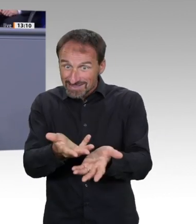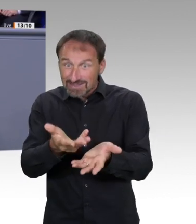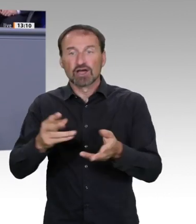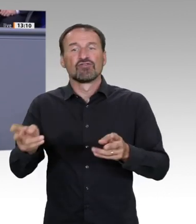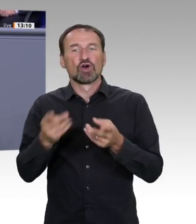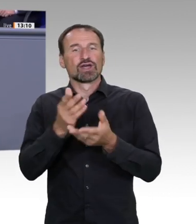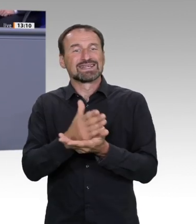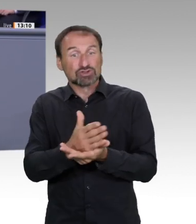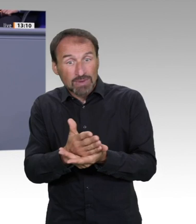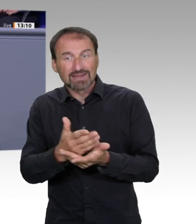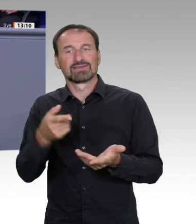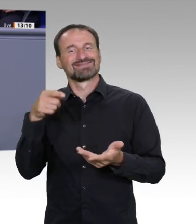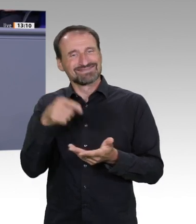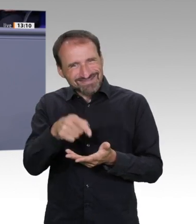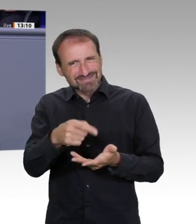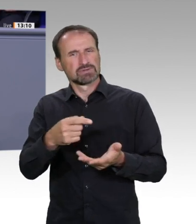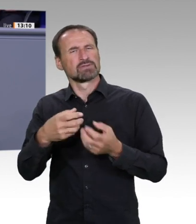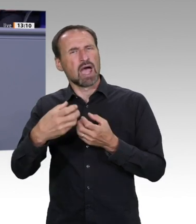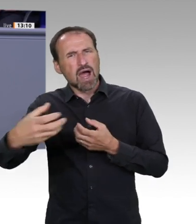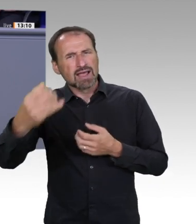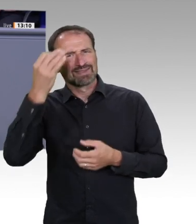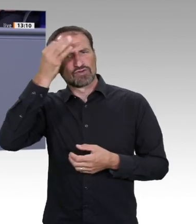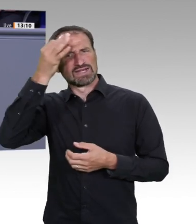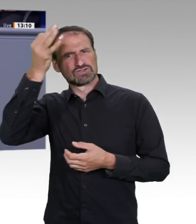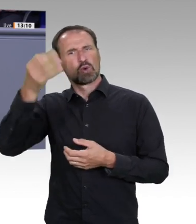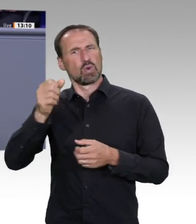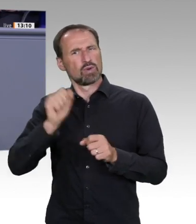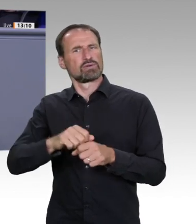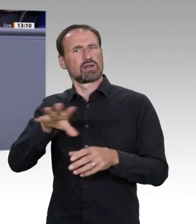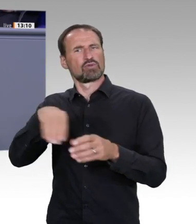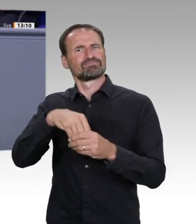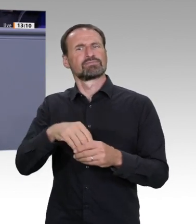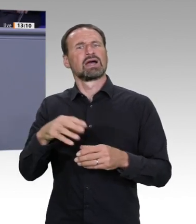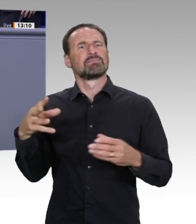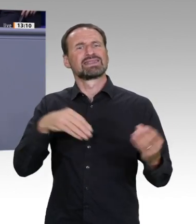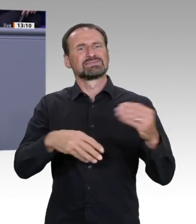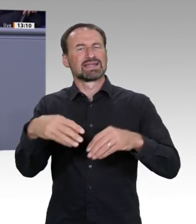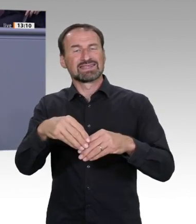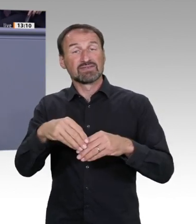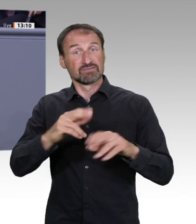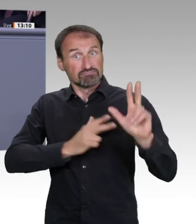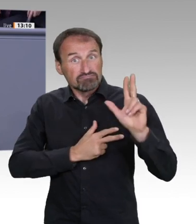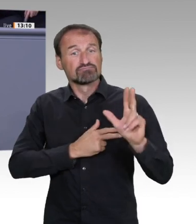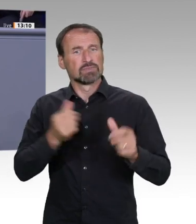Dass technische und technologische Innovationen Lösungen für gesellschaftliche Herausforderungen anlegen. Das ist im besten Sinne